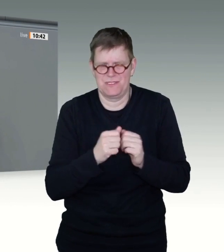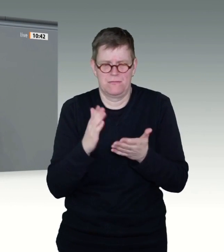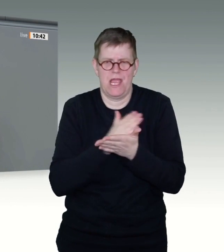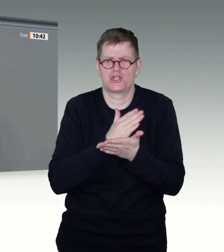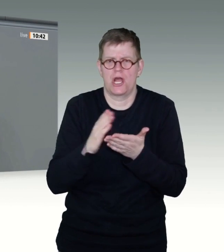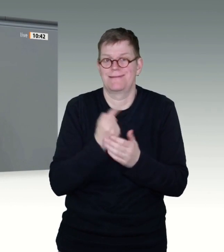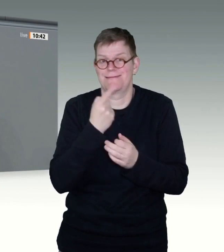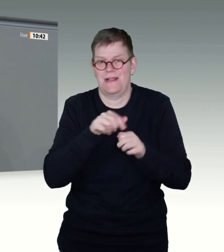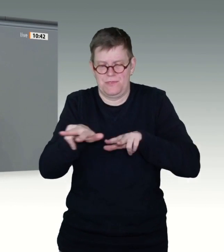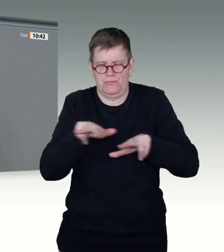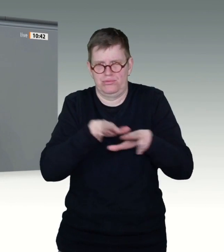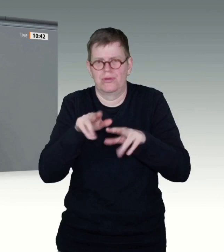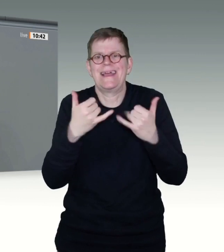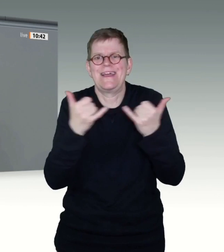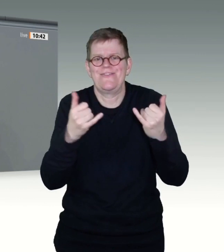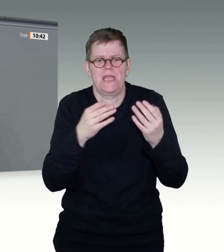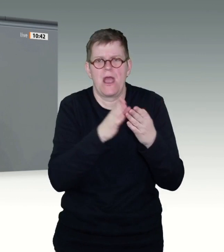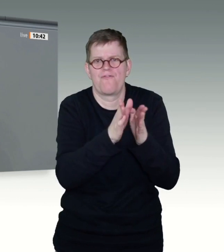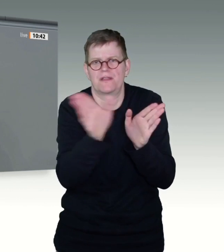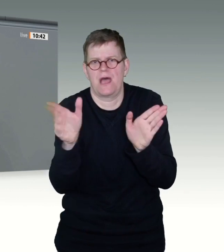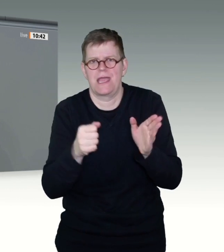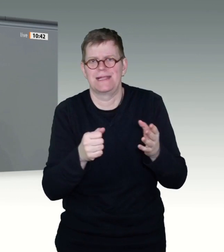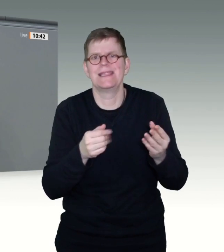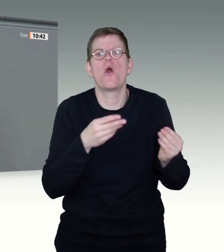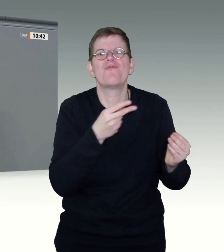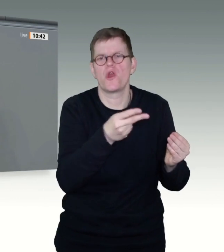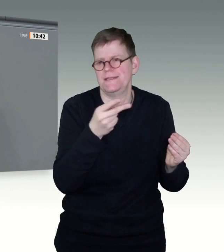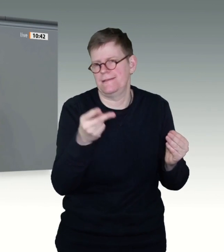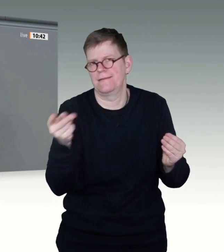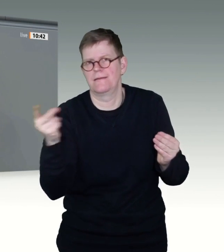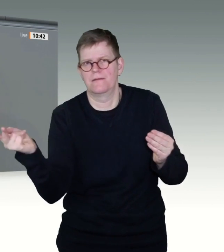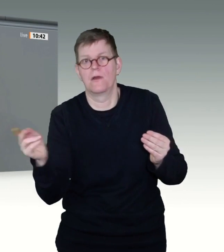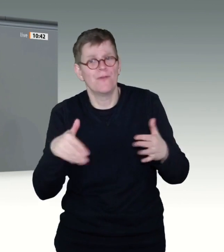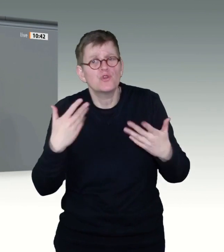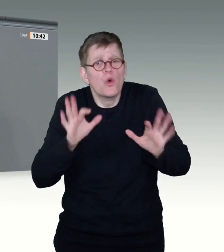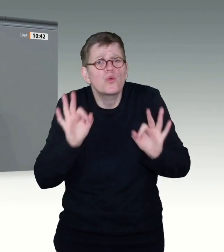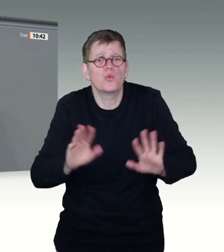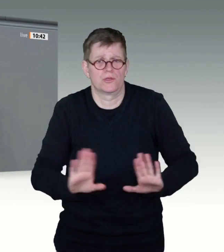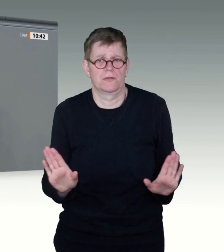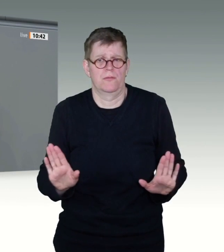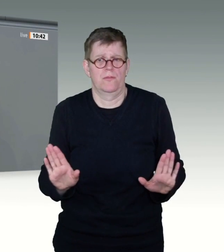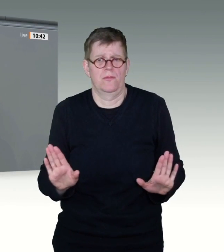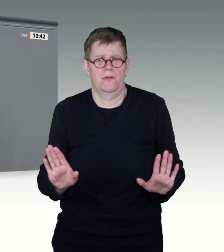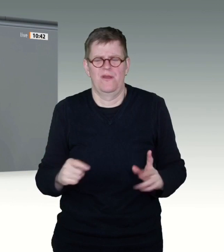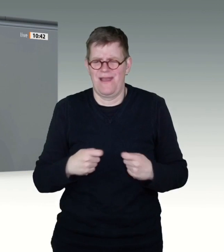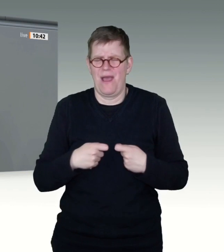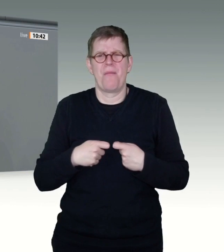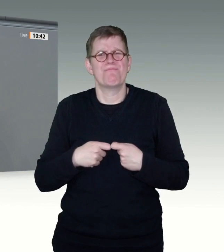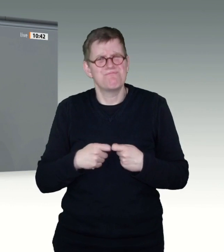so. Ich kann mir beim besten Willen nicht vorstellen, wie eine bundeseinheitliche Meldeplattform dazu beitragen soll,